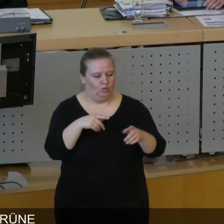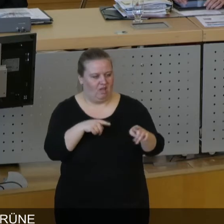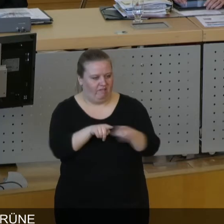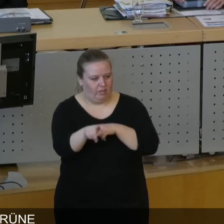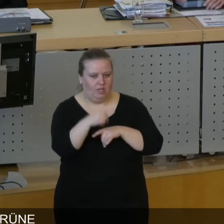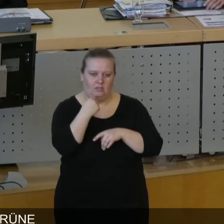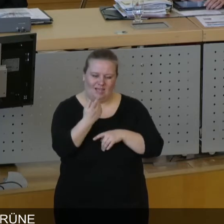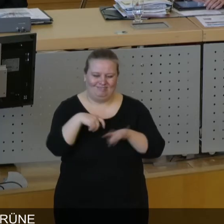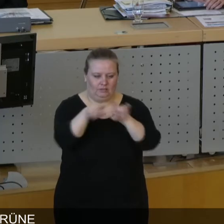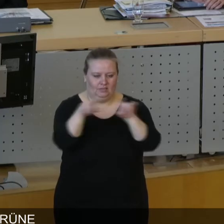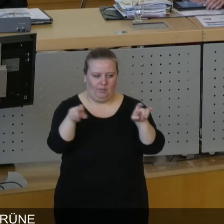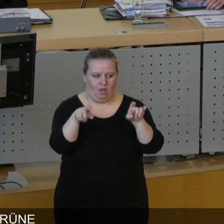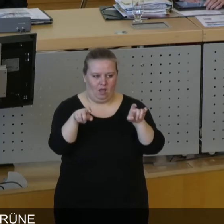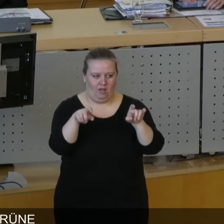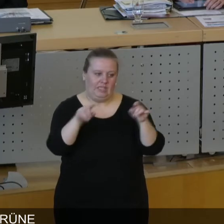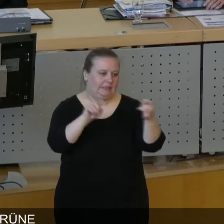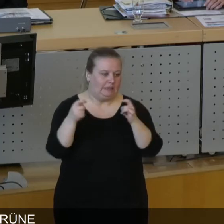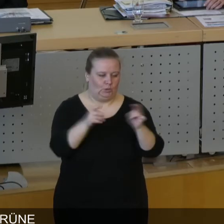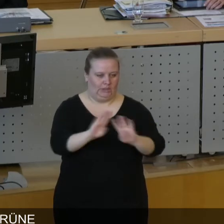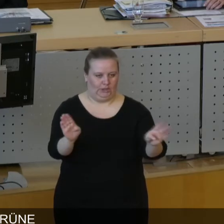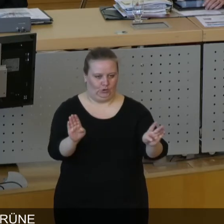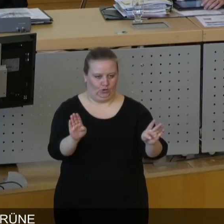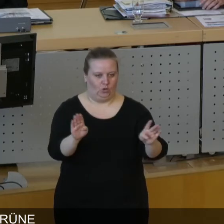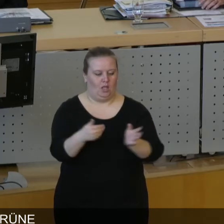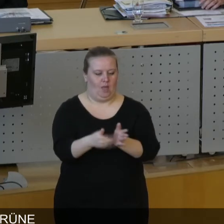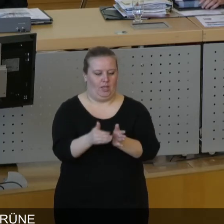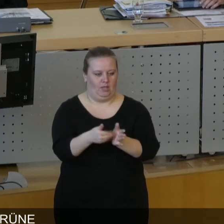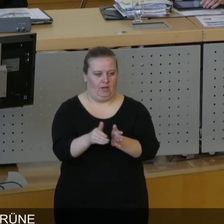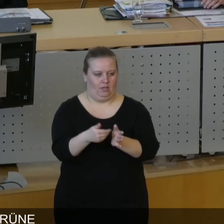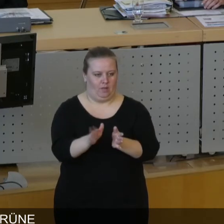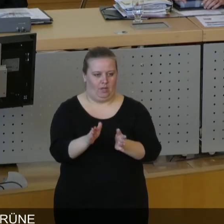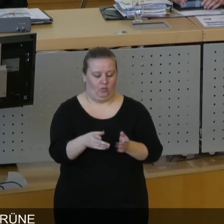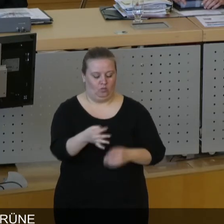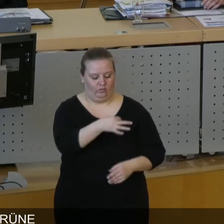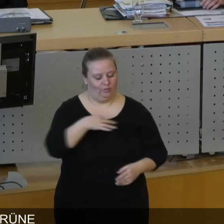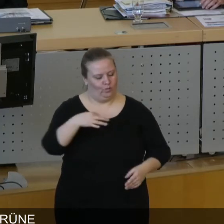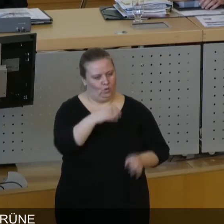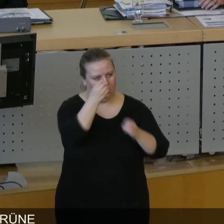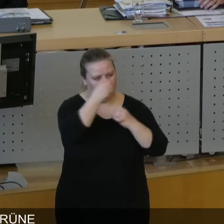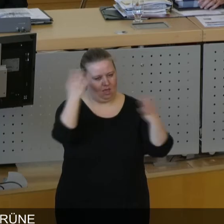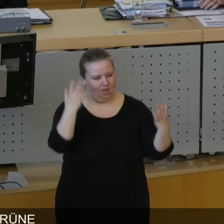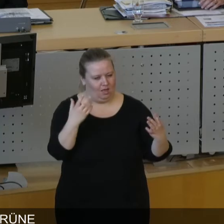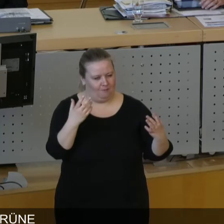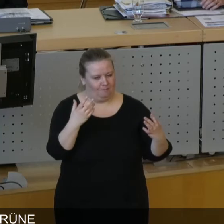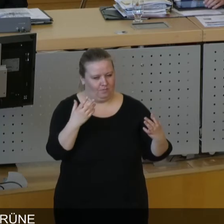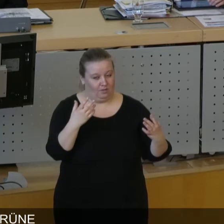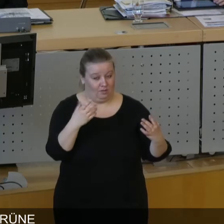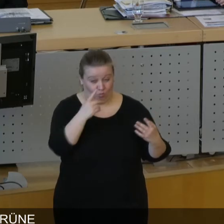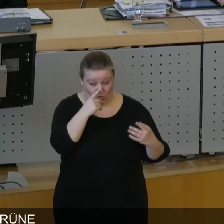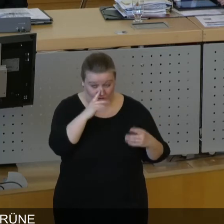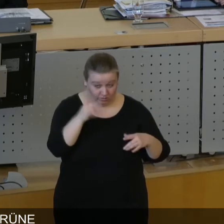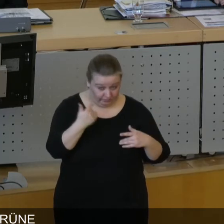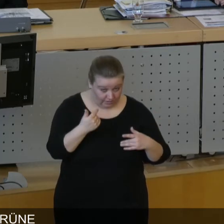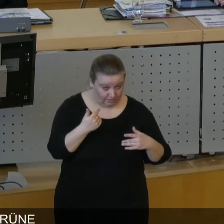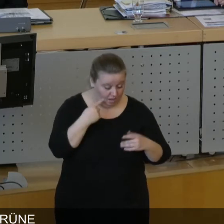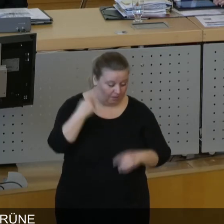sich über dieses Thema nicht zu diskutieren, sondern es abzulehnen. Und es war für mich immer sehr klar zu spüren, funktioniert da jetzt